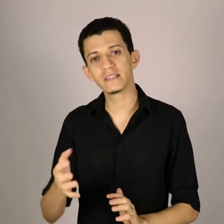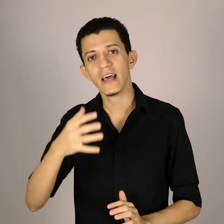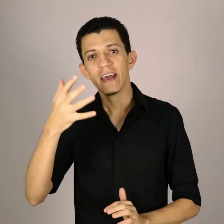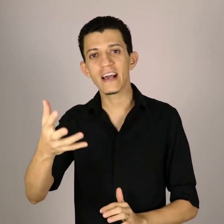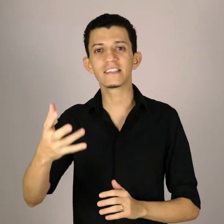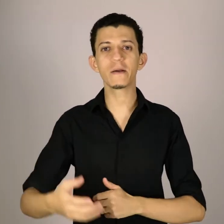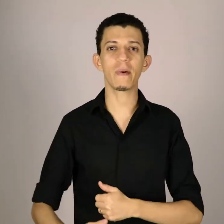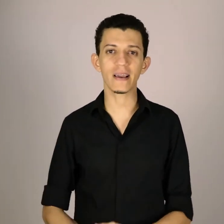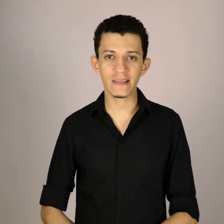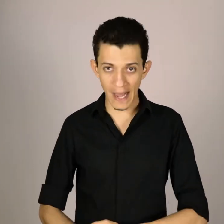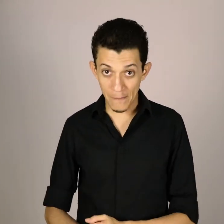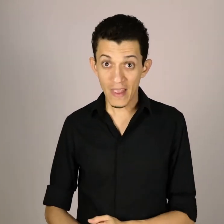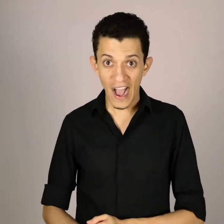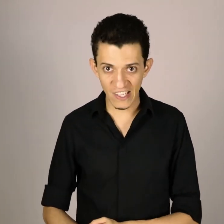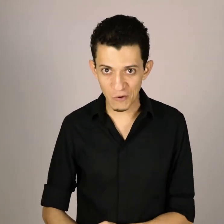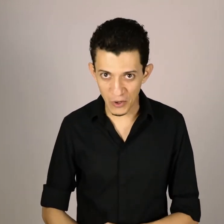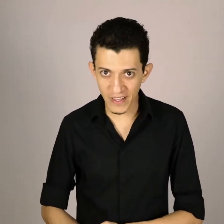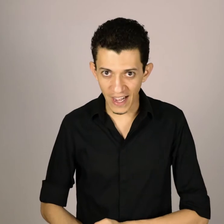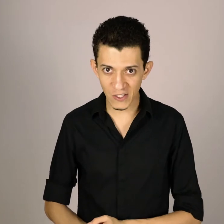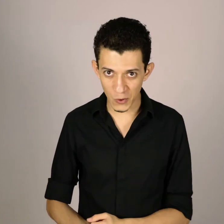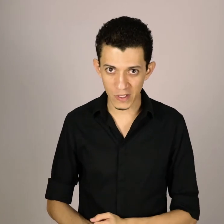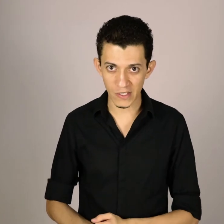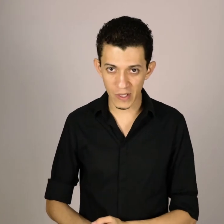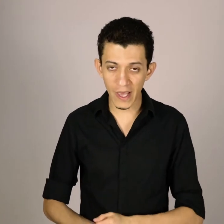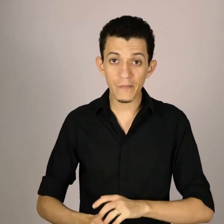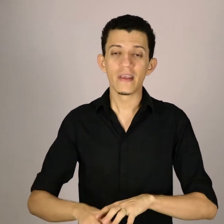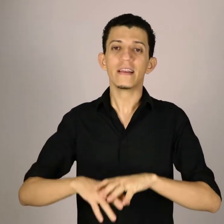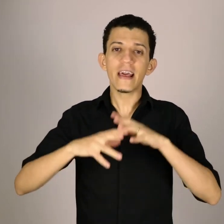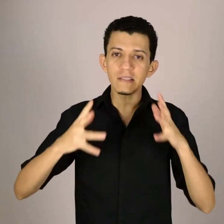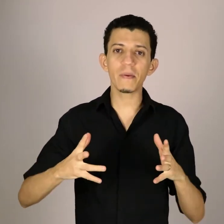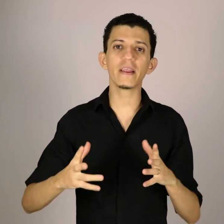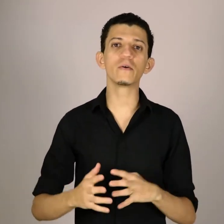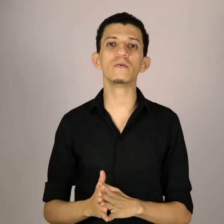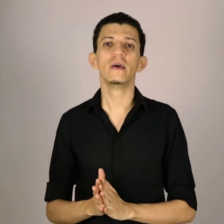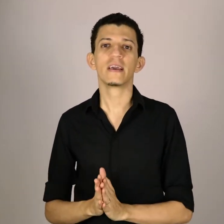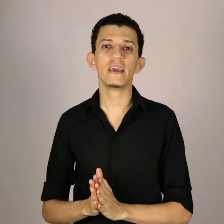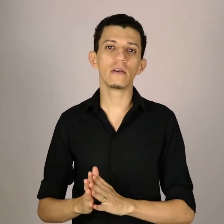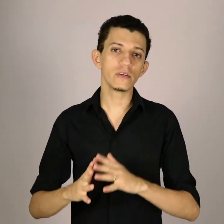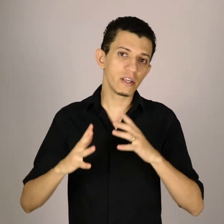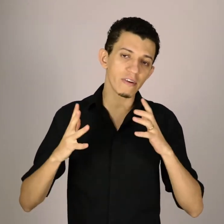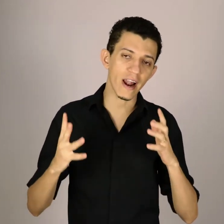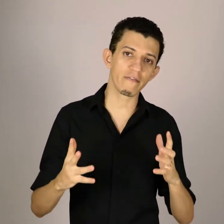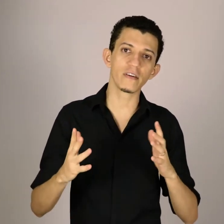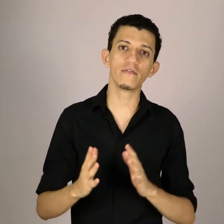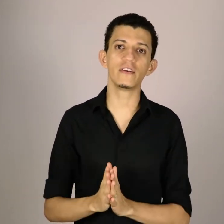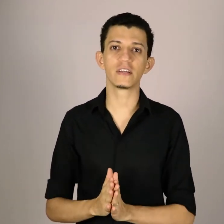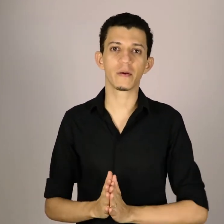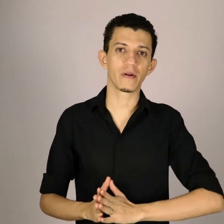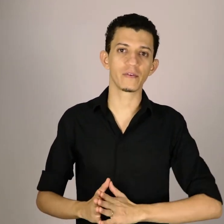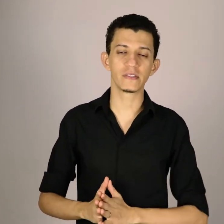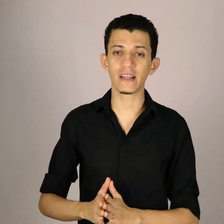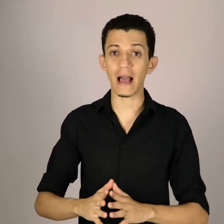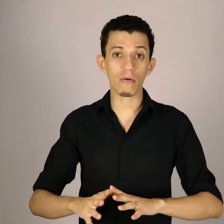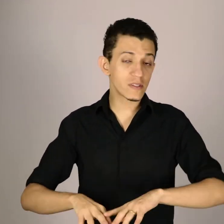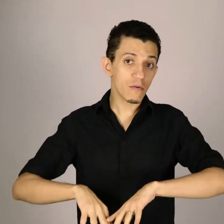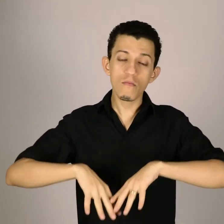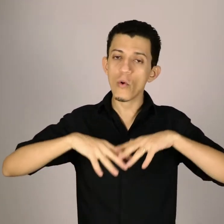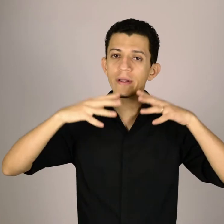e assim impactar as comunidades surdas, ok? Nesse período que eu não estive gravando vídeos aqui para você, aconteceu muita